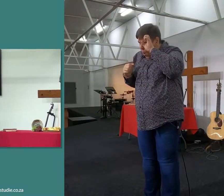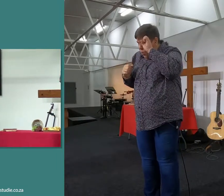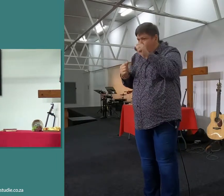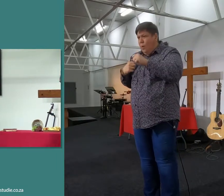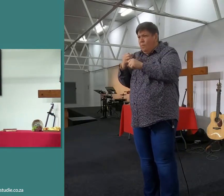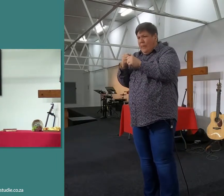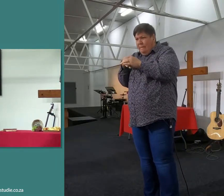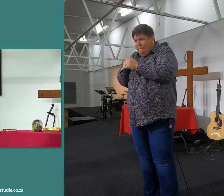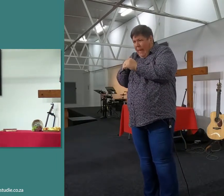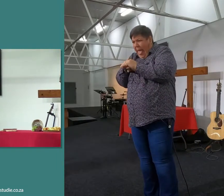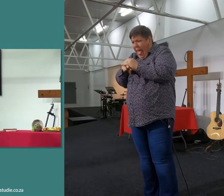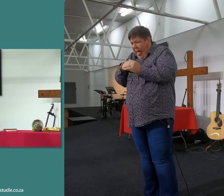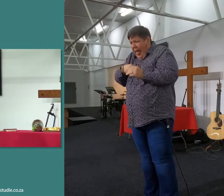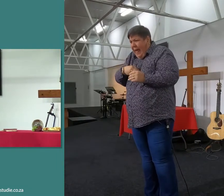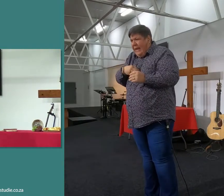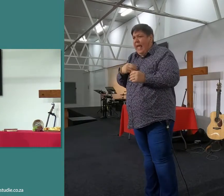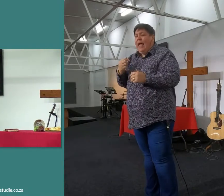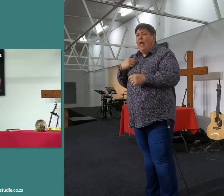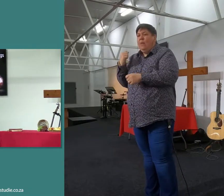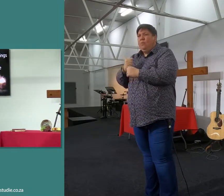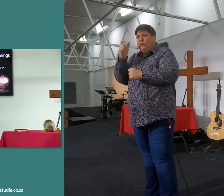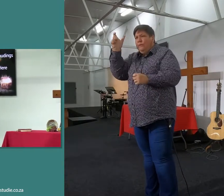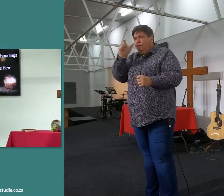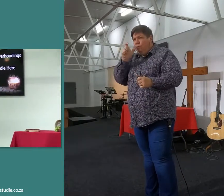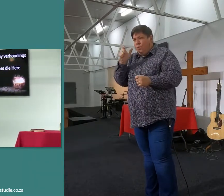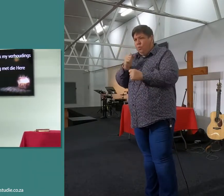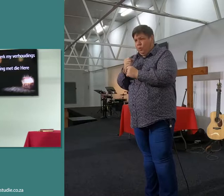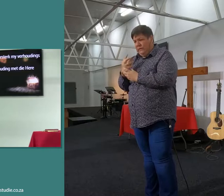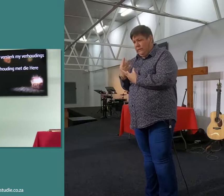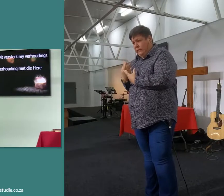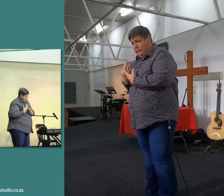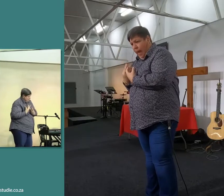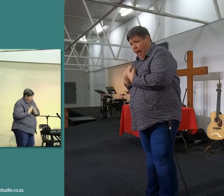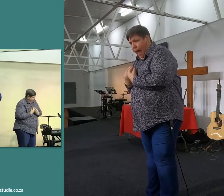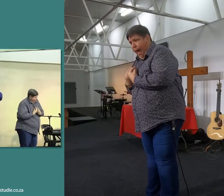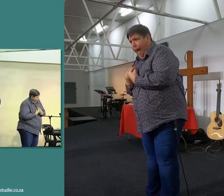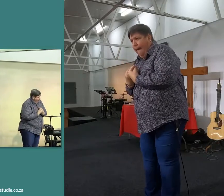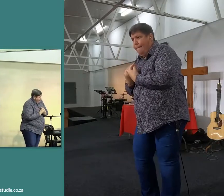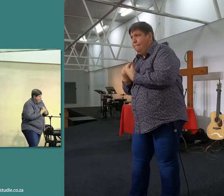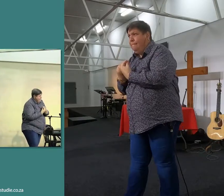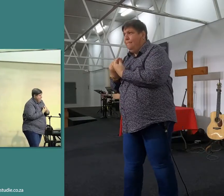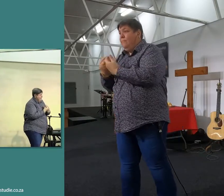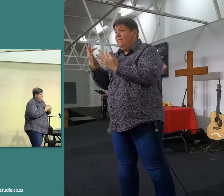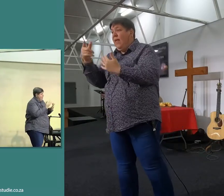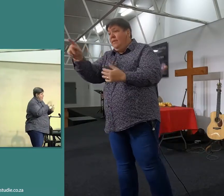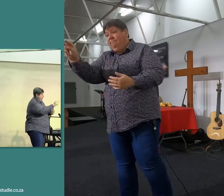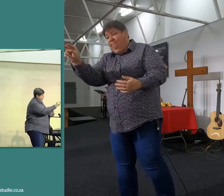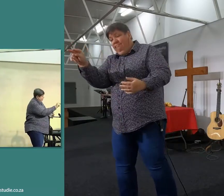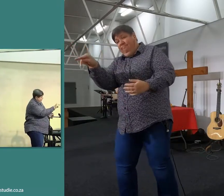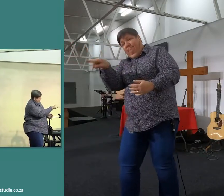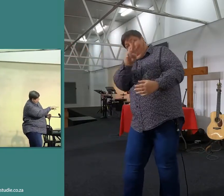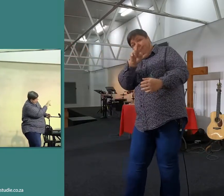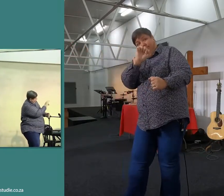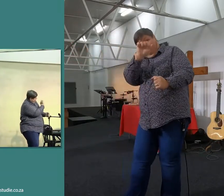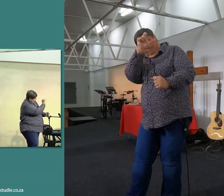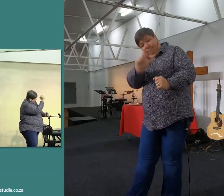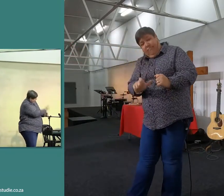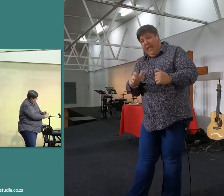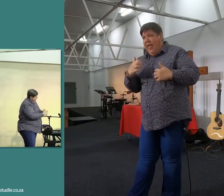Ek moet my lewe en die woord moet so saam wees, dat wanneer jy na my lewe kyk, ek denk as John Piper wat